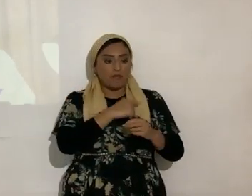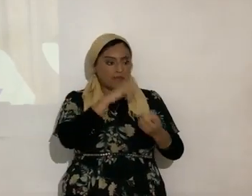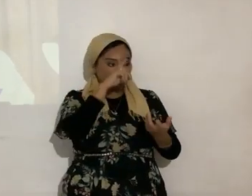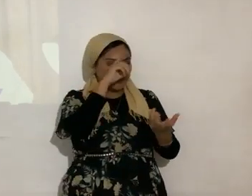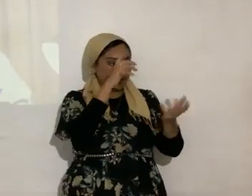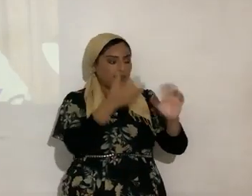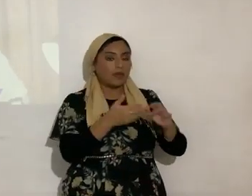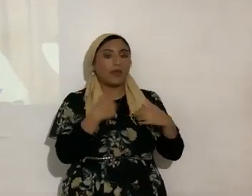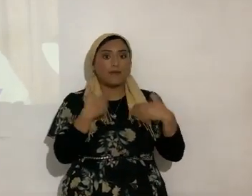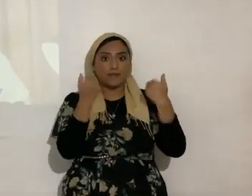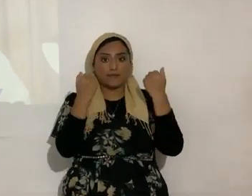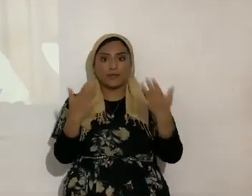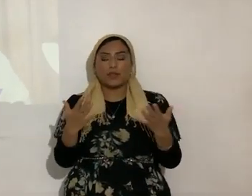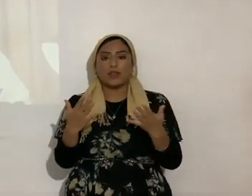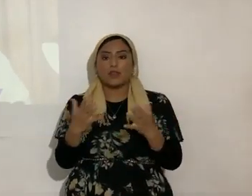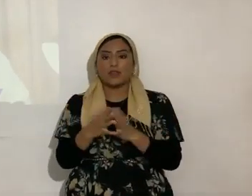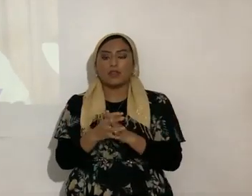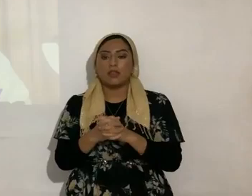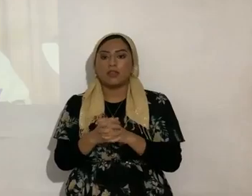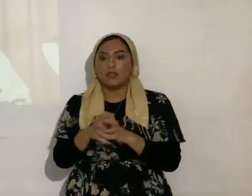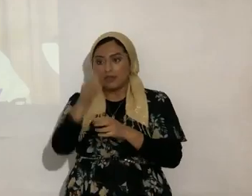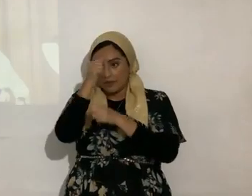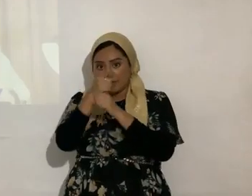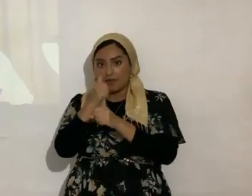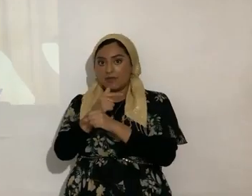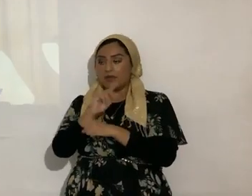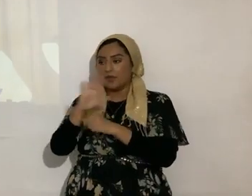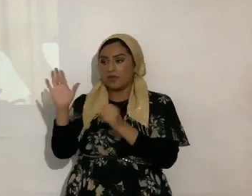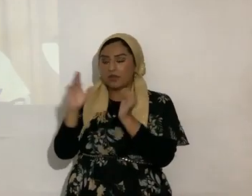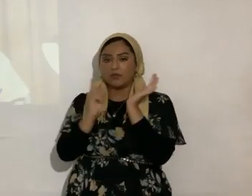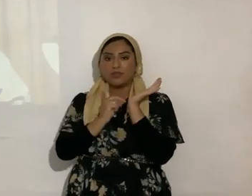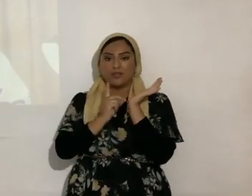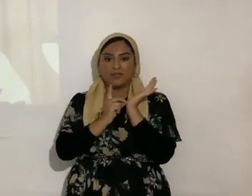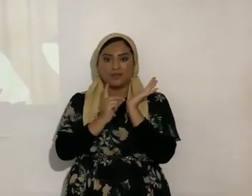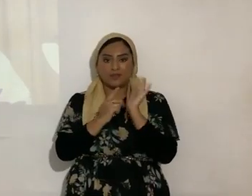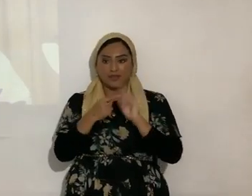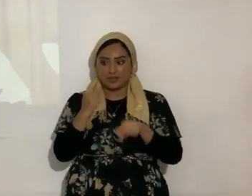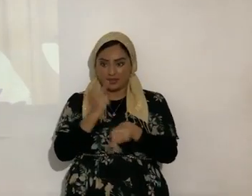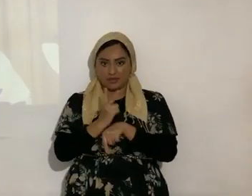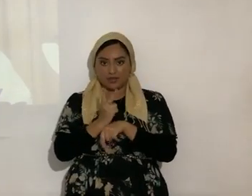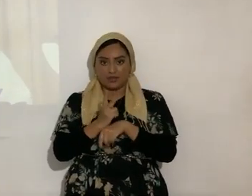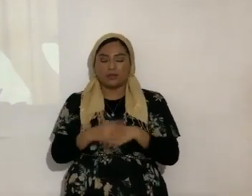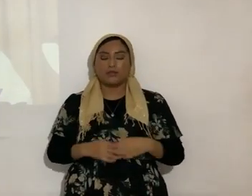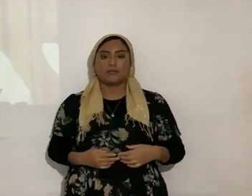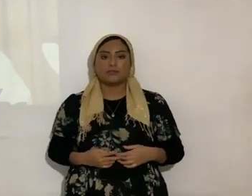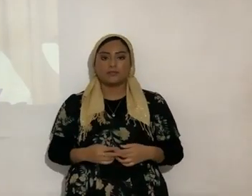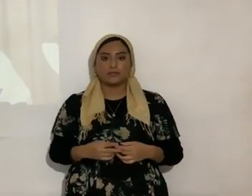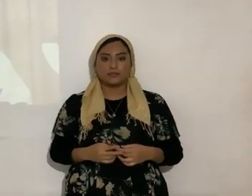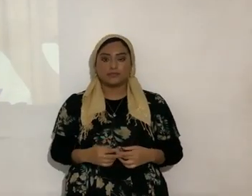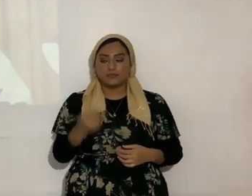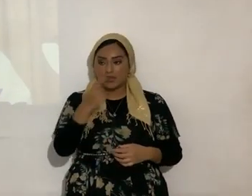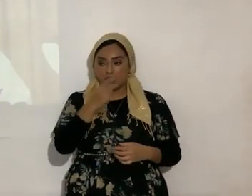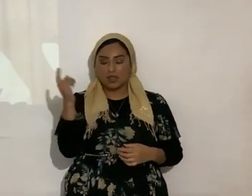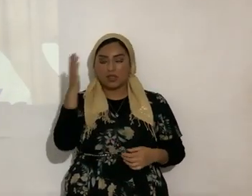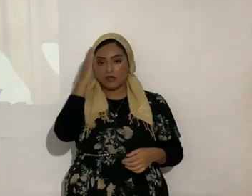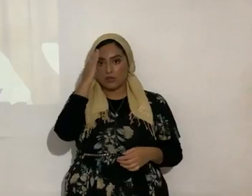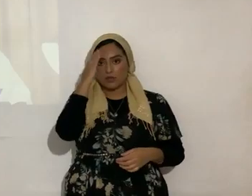colegas que son hermanos de Oso y Paz, doctores y doctoras, ¿sí? Y entonces ellos saben perfectamente eso.